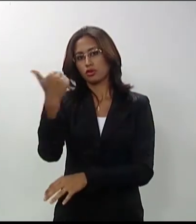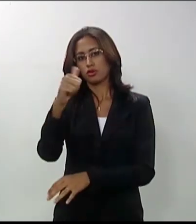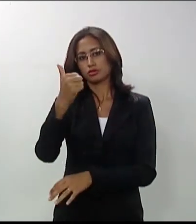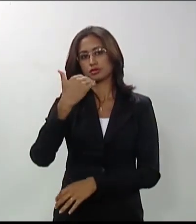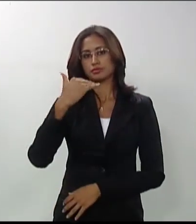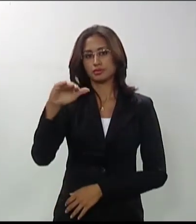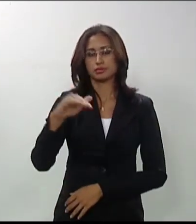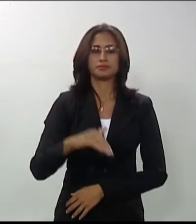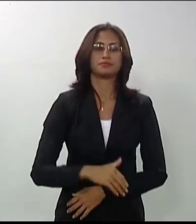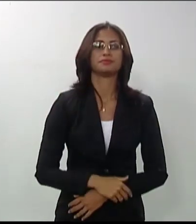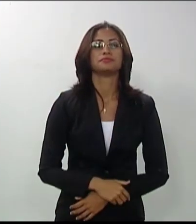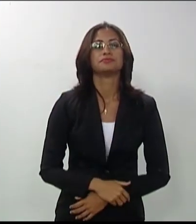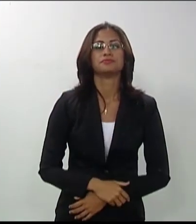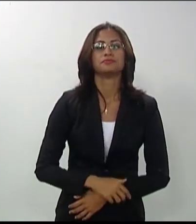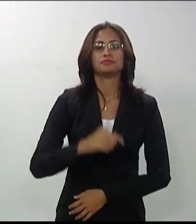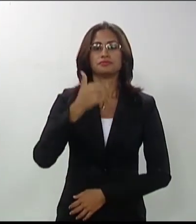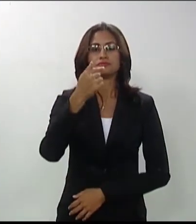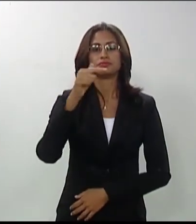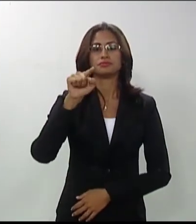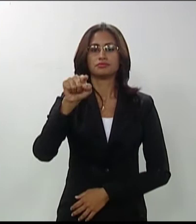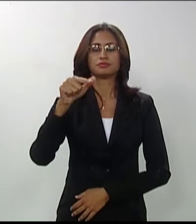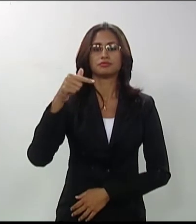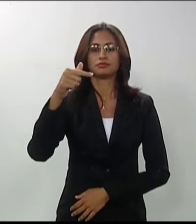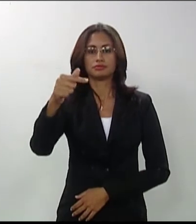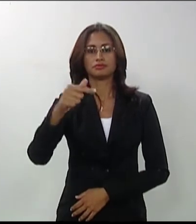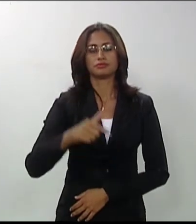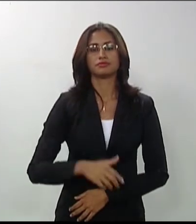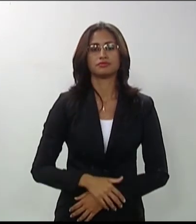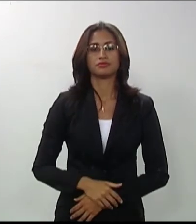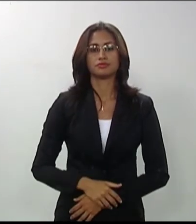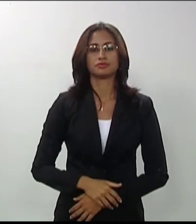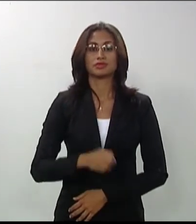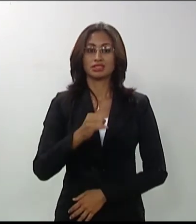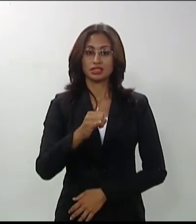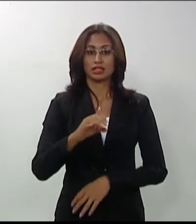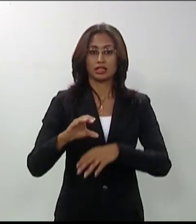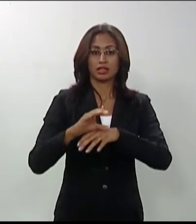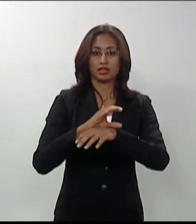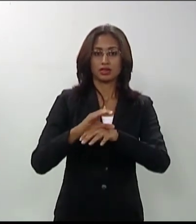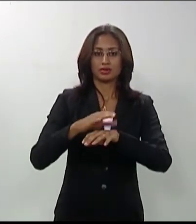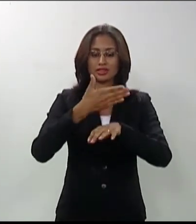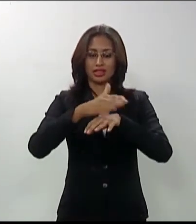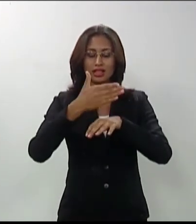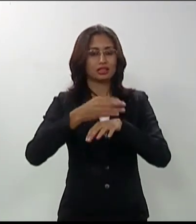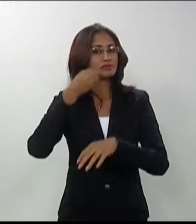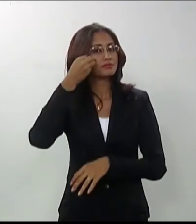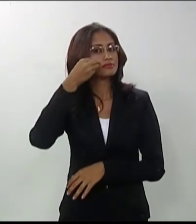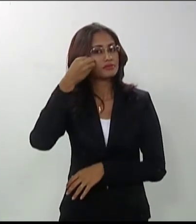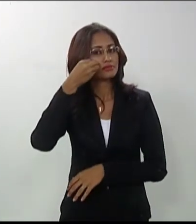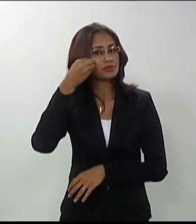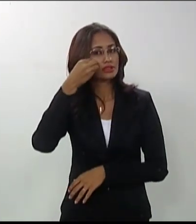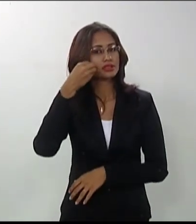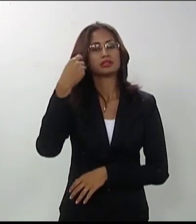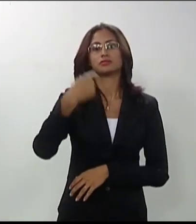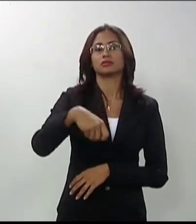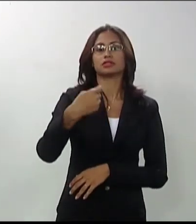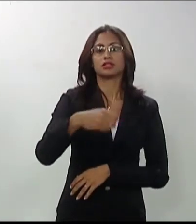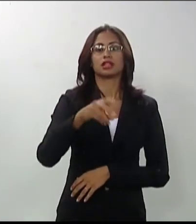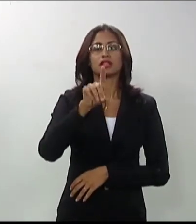local, munido de... 2 pontos. Letra A. Documento de identificação oficial com o qual